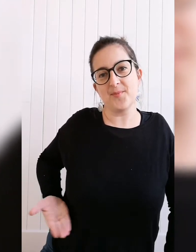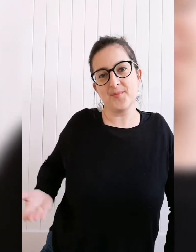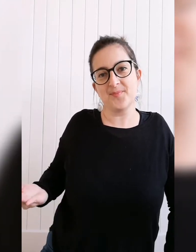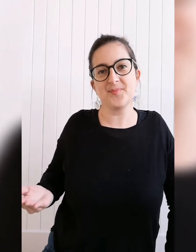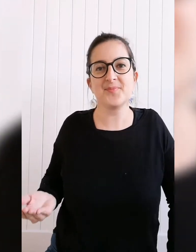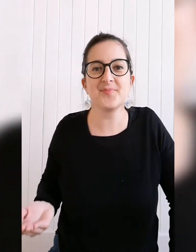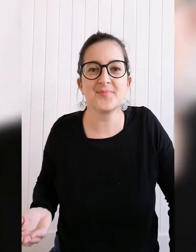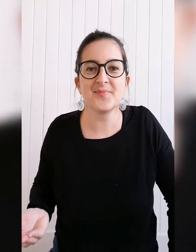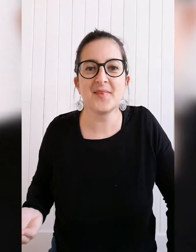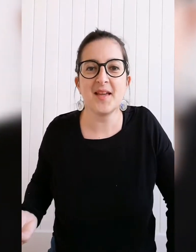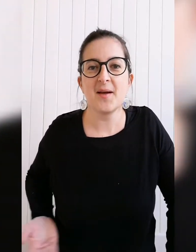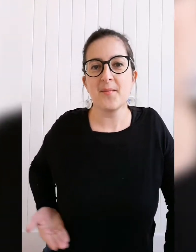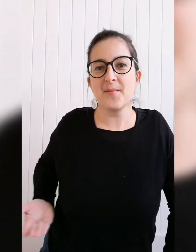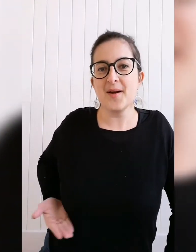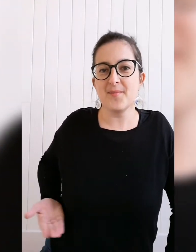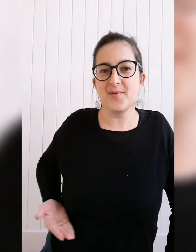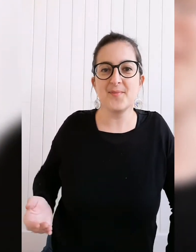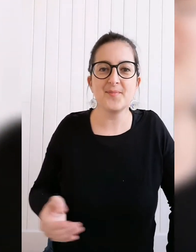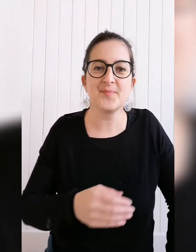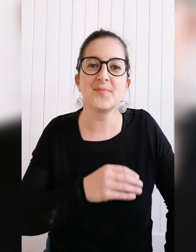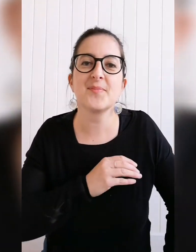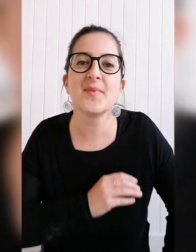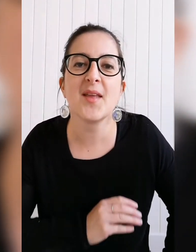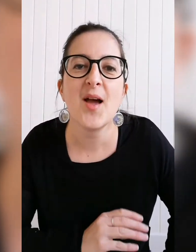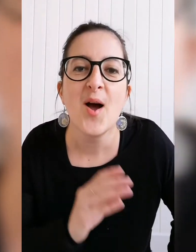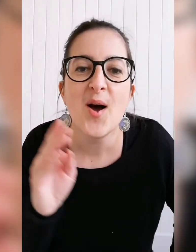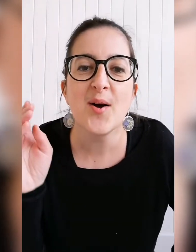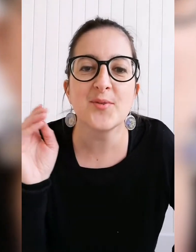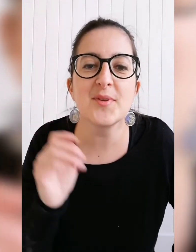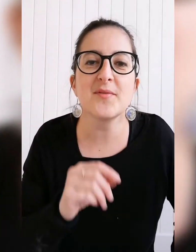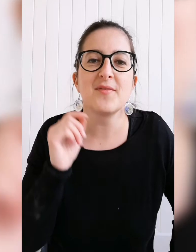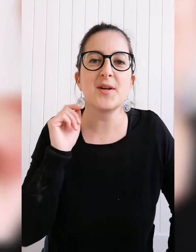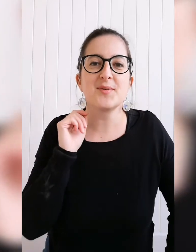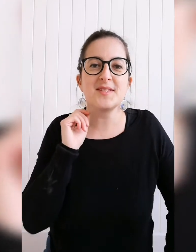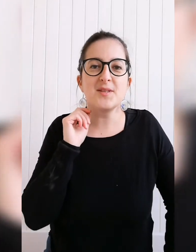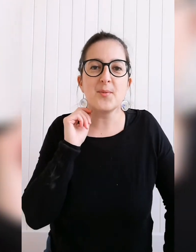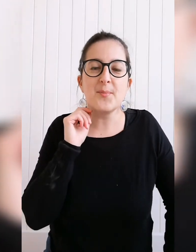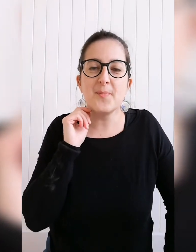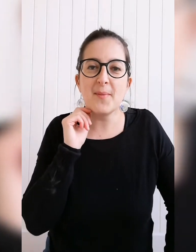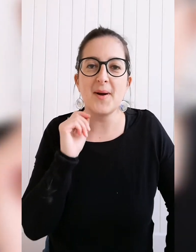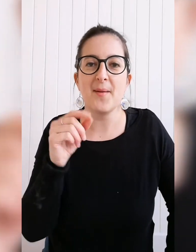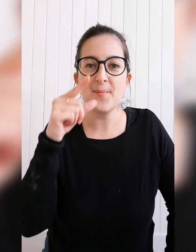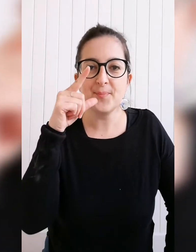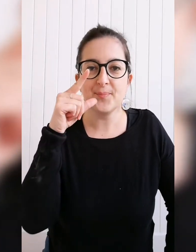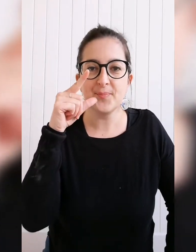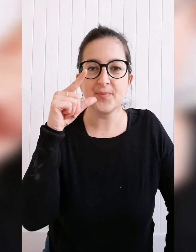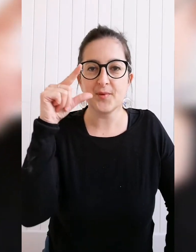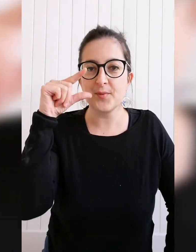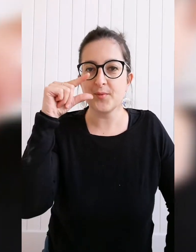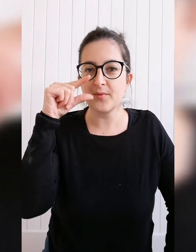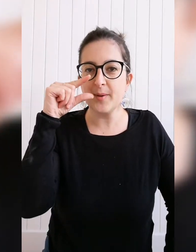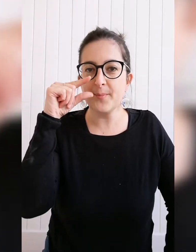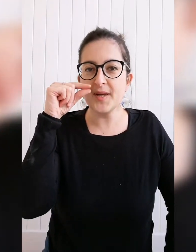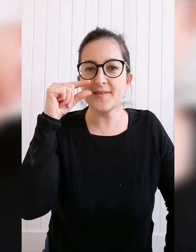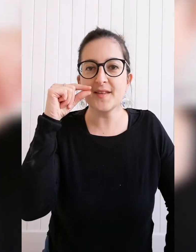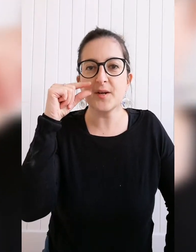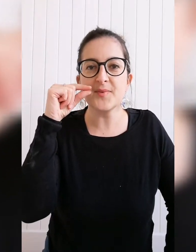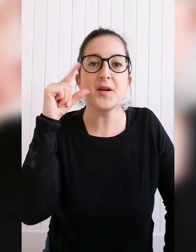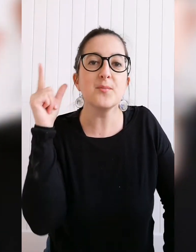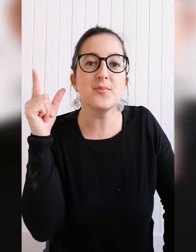maman ensuite on va faire le signe papa on va passer comme ça comme